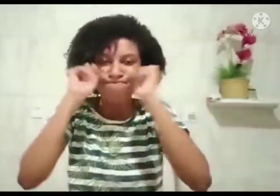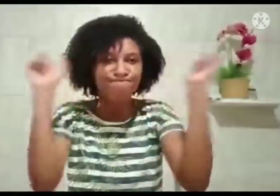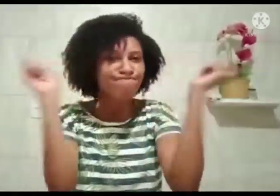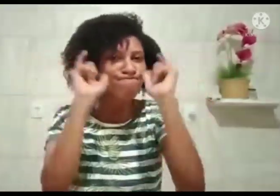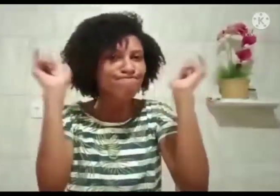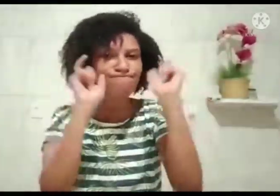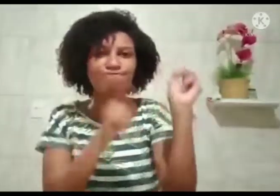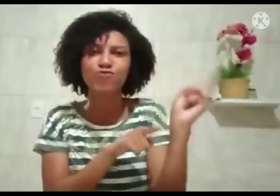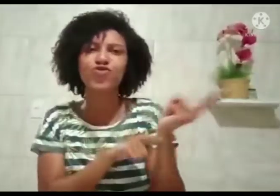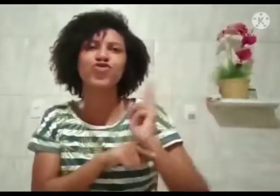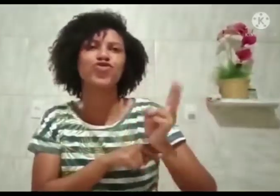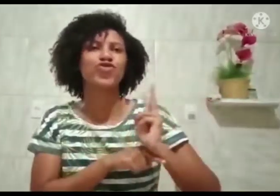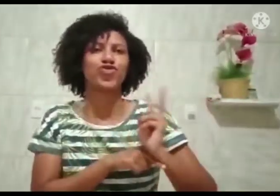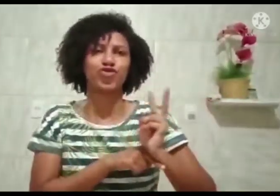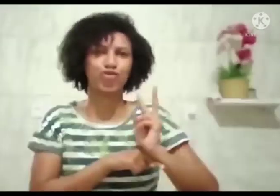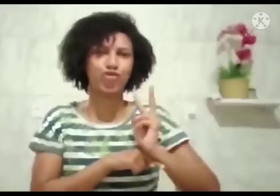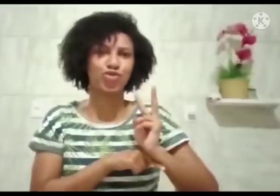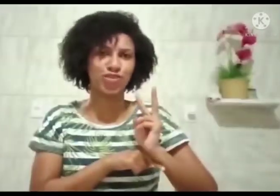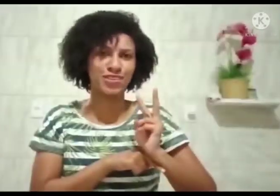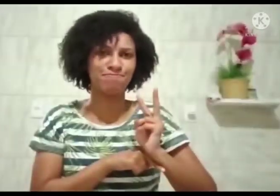Nós precisamos estar atentos e vigilantes.